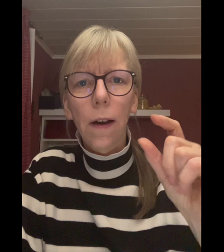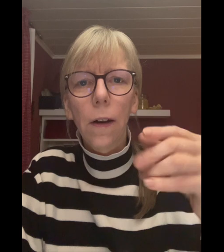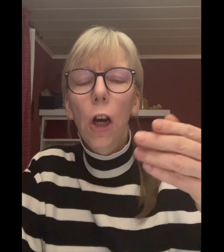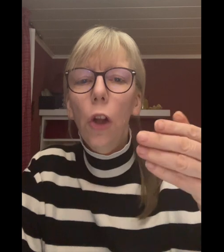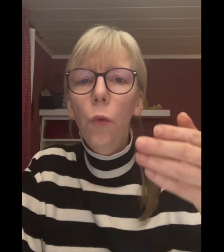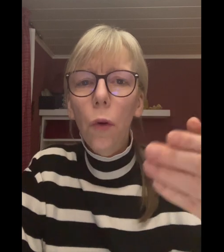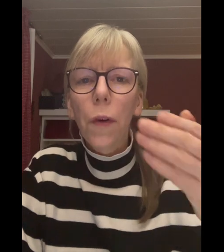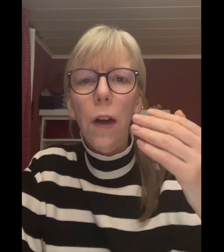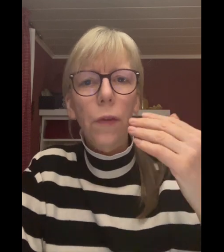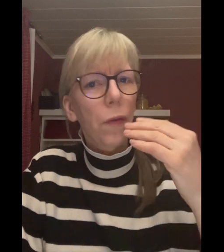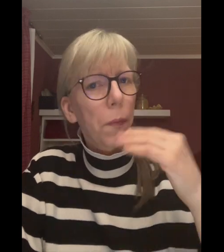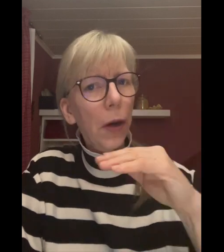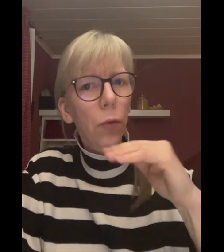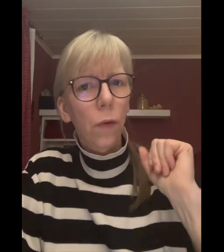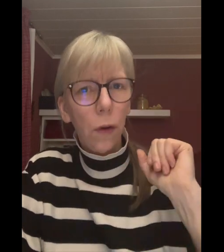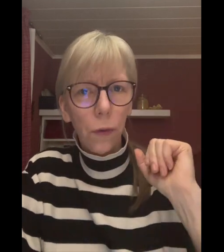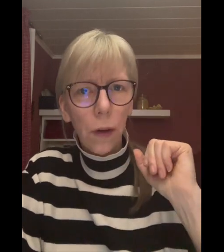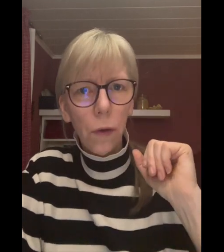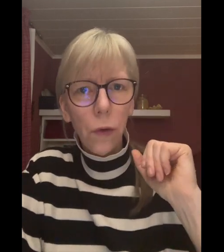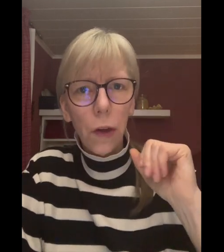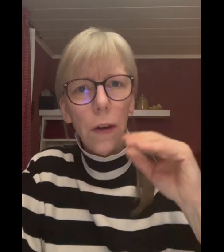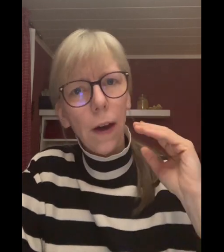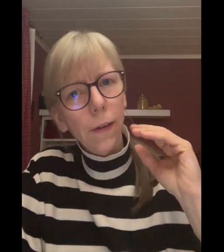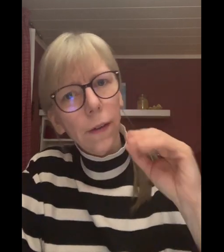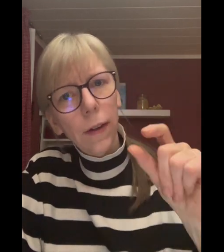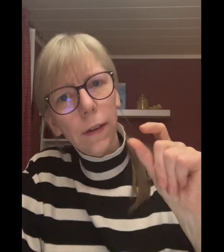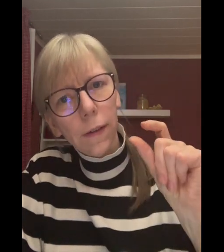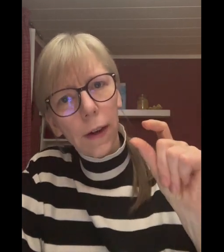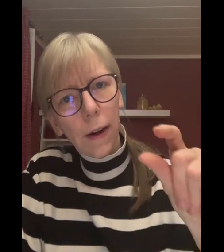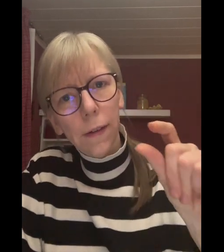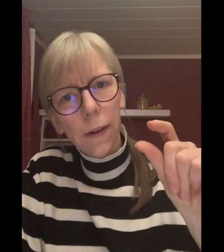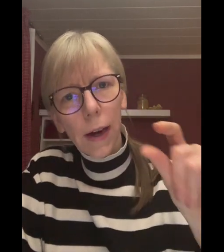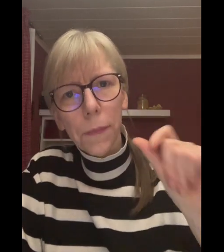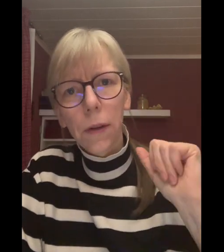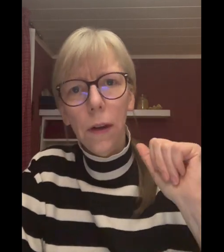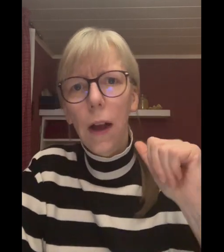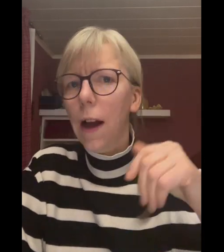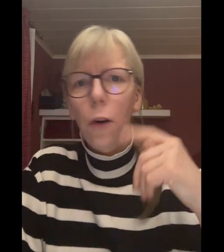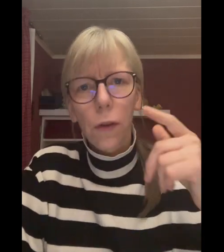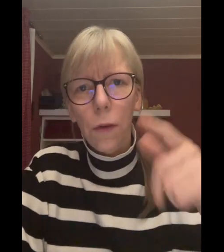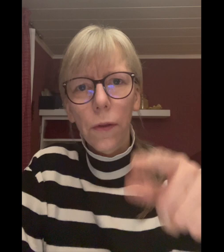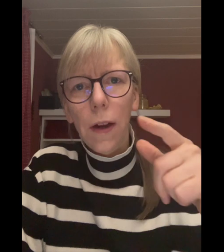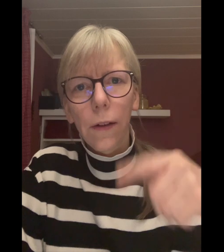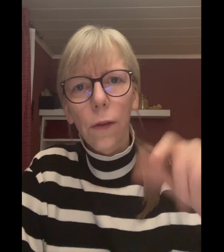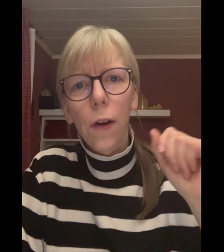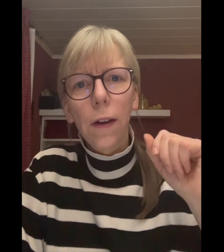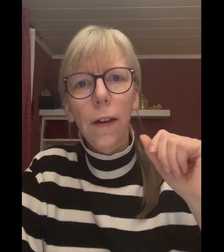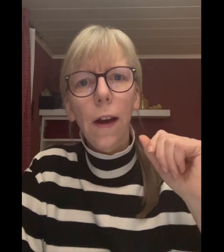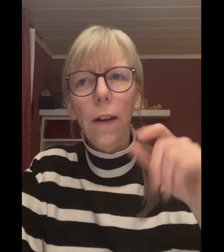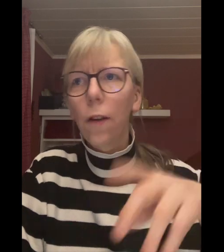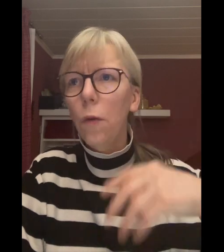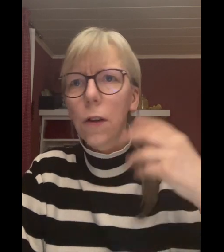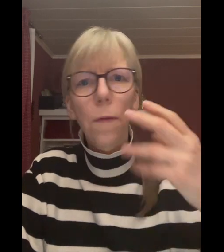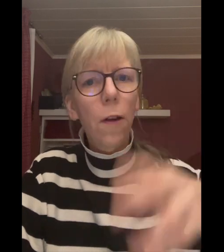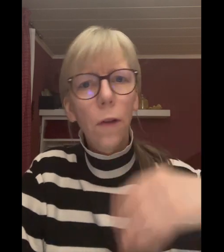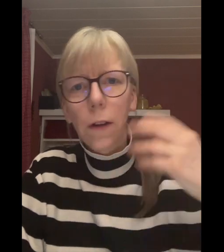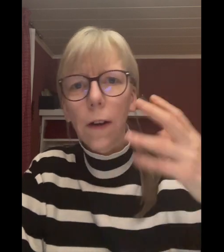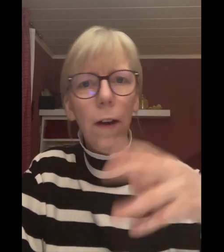hat. Nur weil auf der Verpackung 1000 draufsteht, heißt es nicht, dass die einzelne Kapsel auch 1000 hat, sondern die kann dann nur 200, 300,